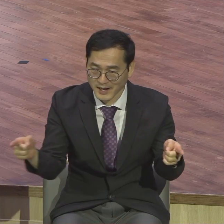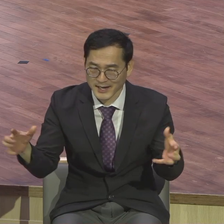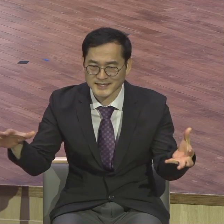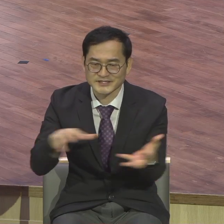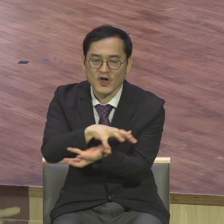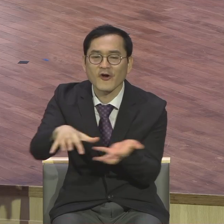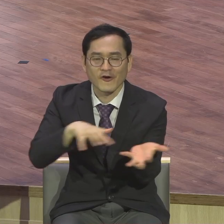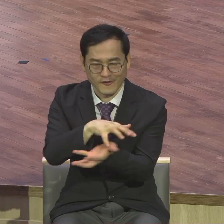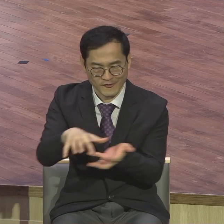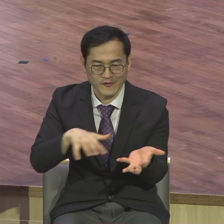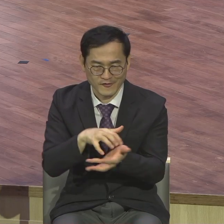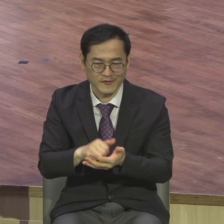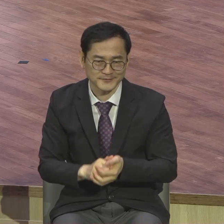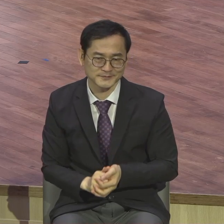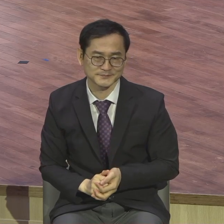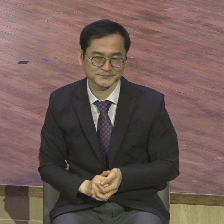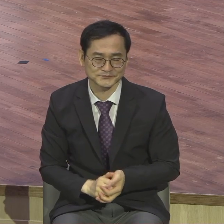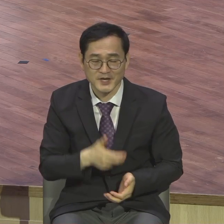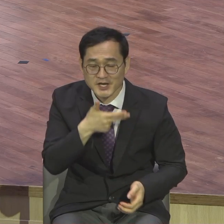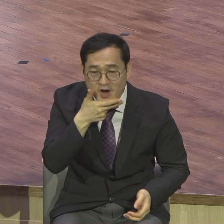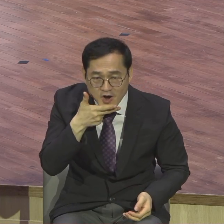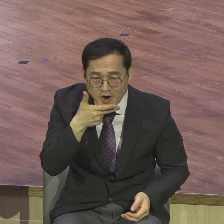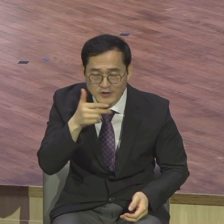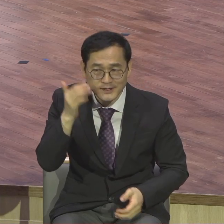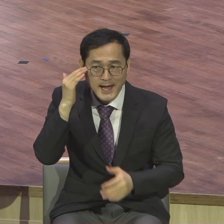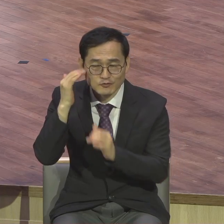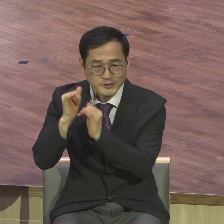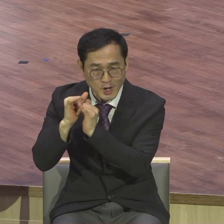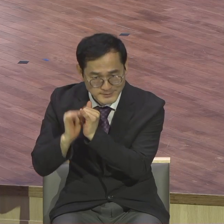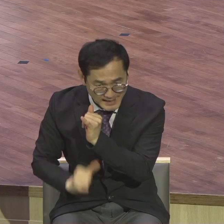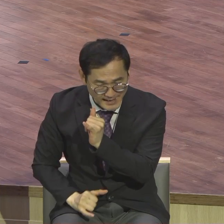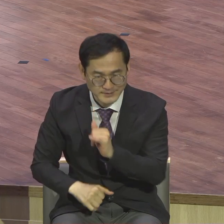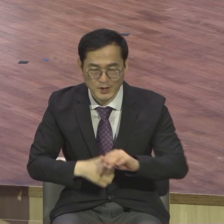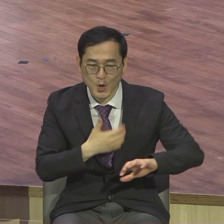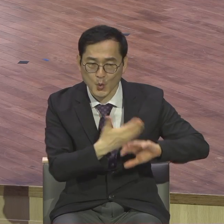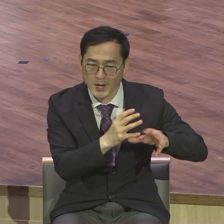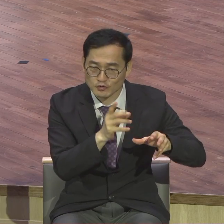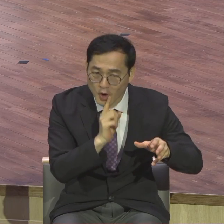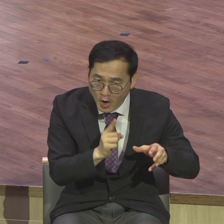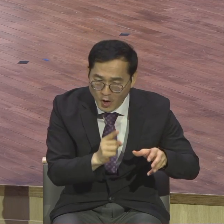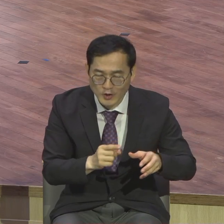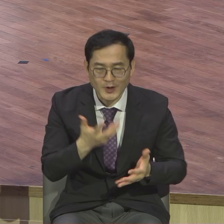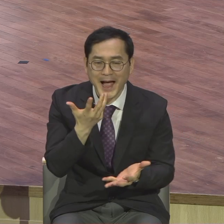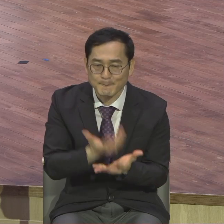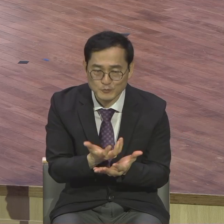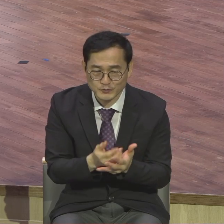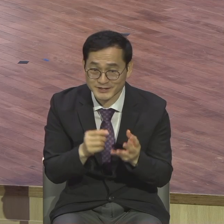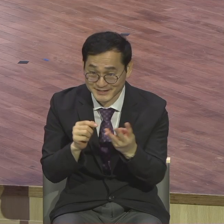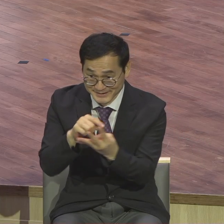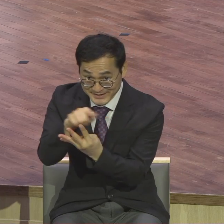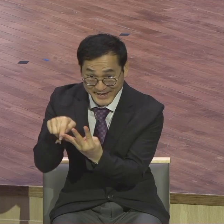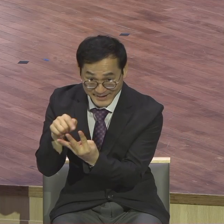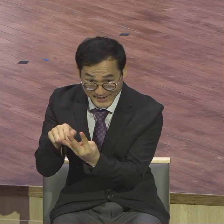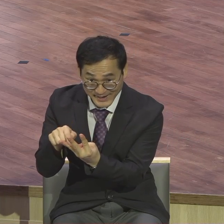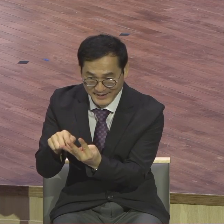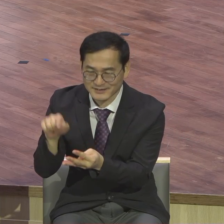있어요. 영어나 한국사, 제2외국어, 한문 같은 것을 절대평가합니다. 그리고 국어,